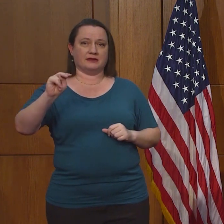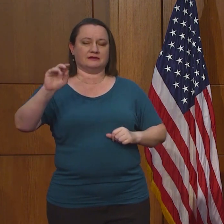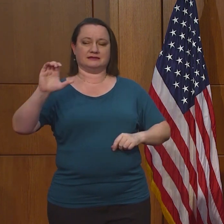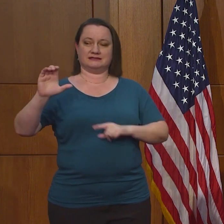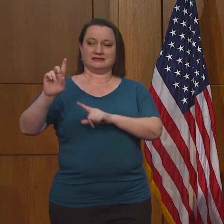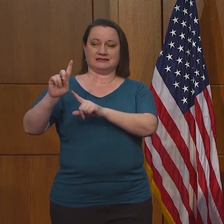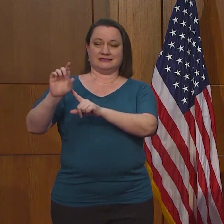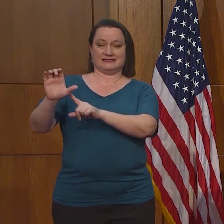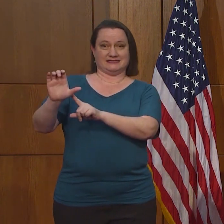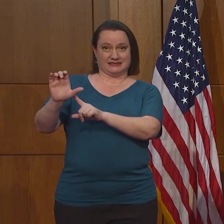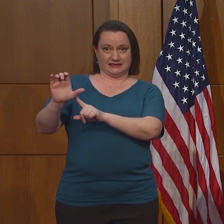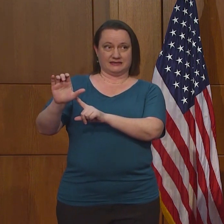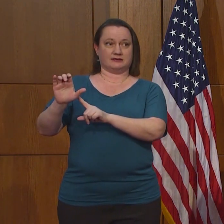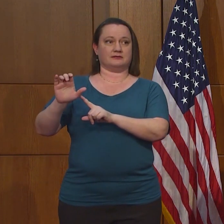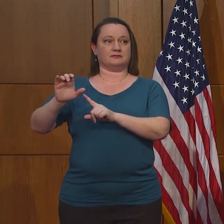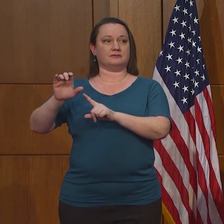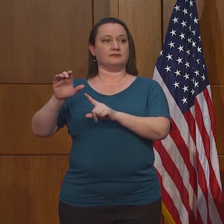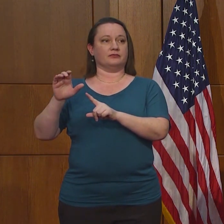Una nueva pregunta.